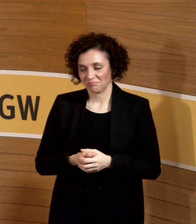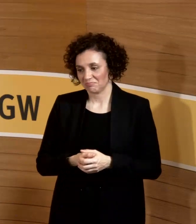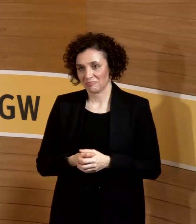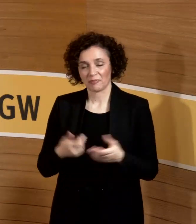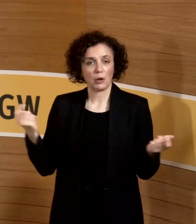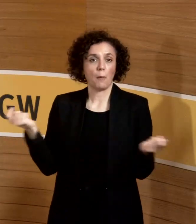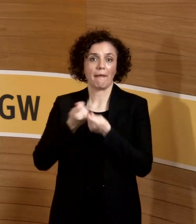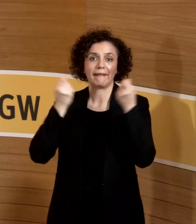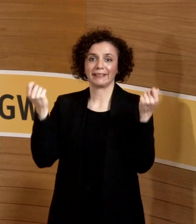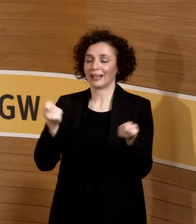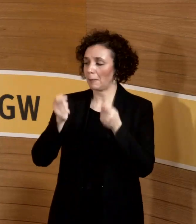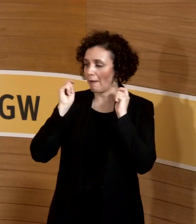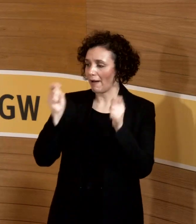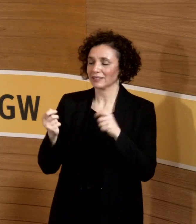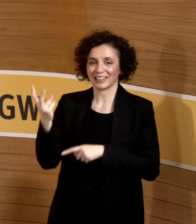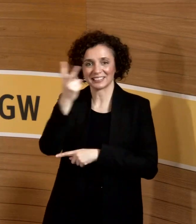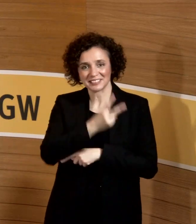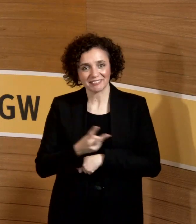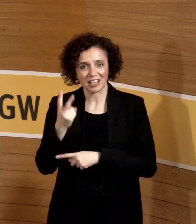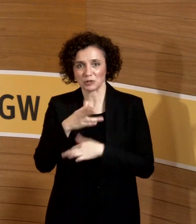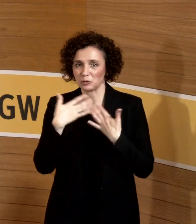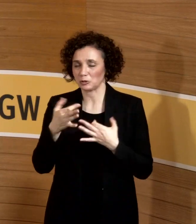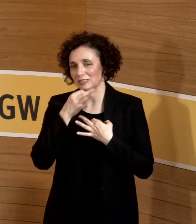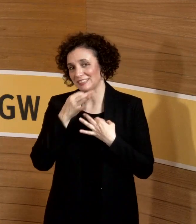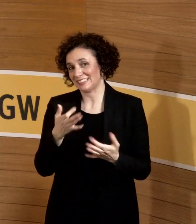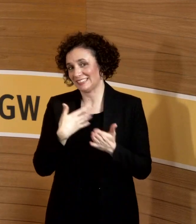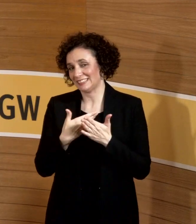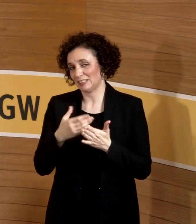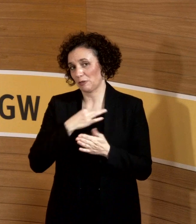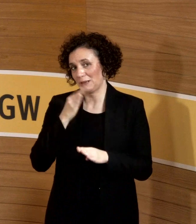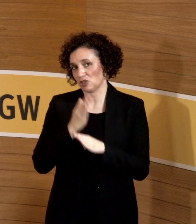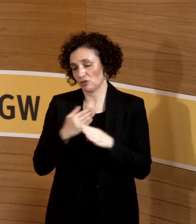Hype gemacht mit diesen zwei Stunden und Antragstellen. Also nur dazu.